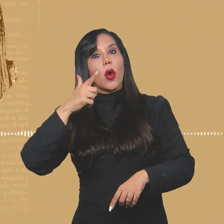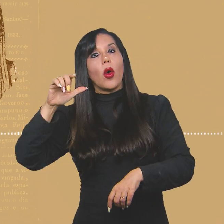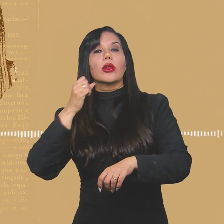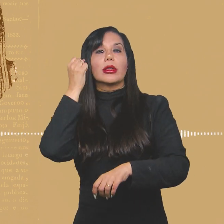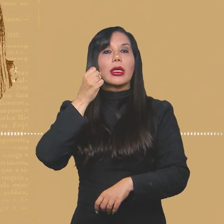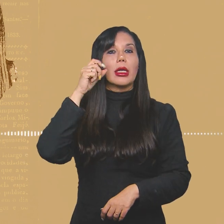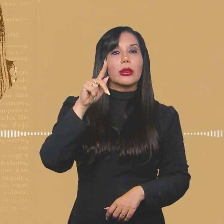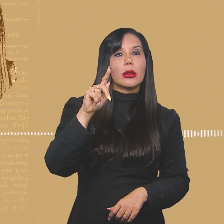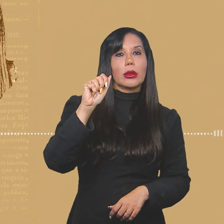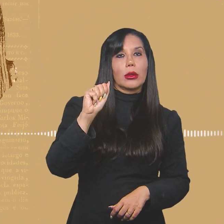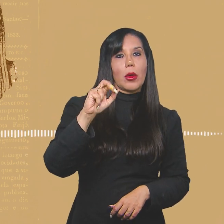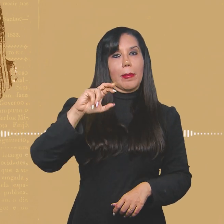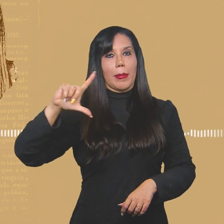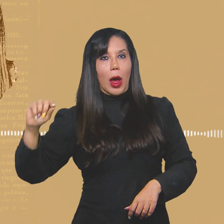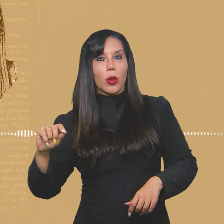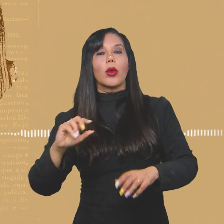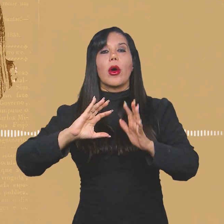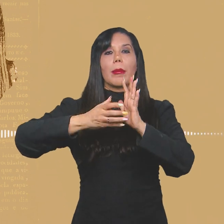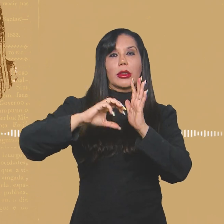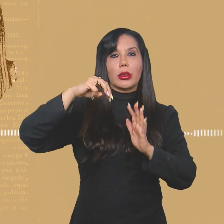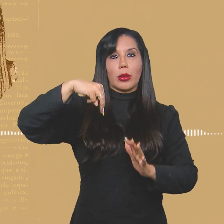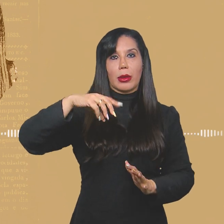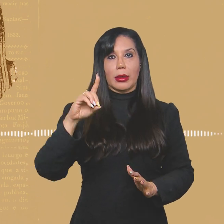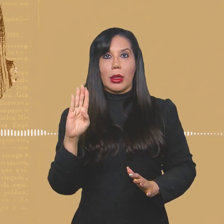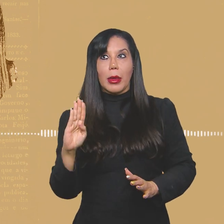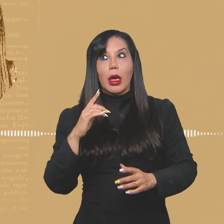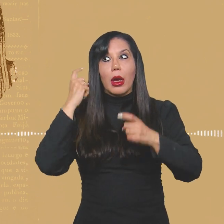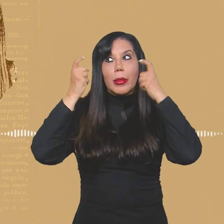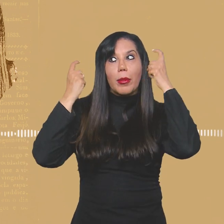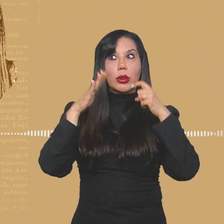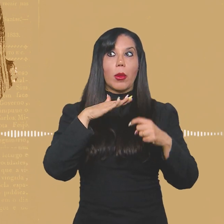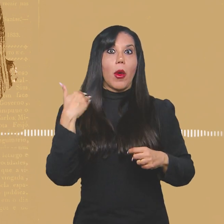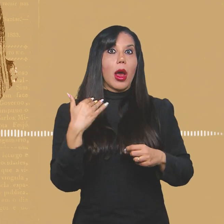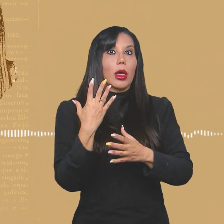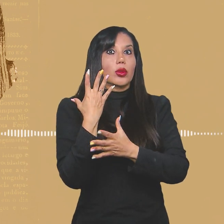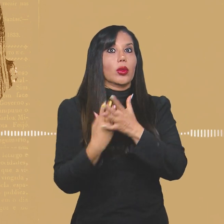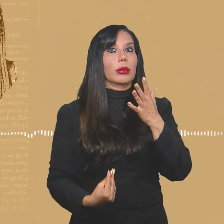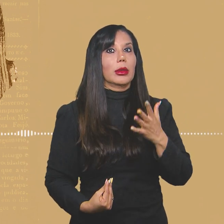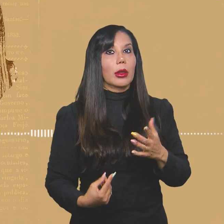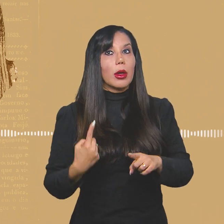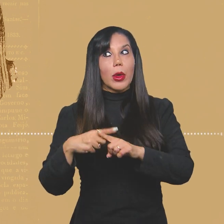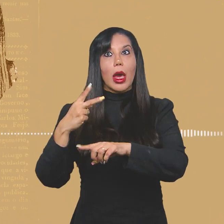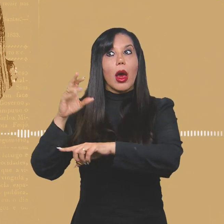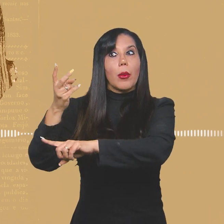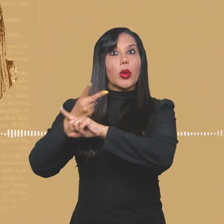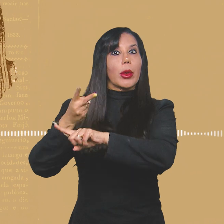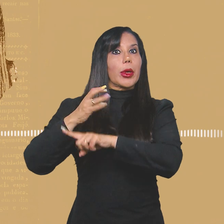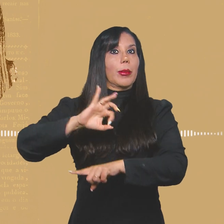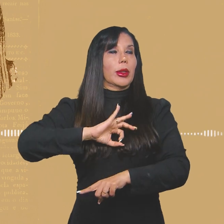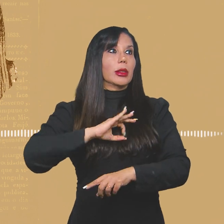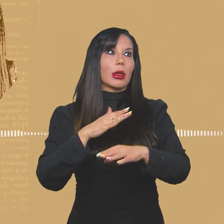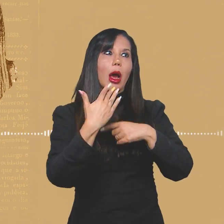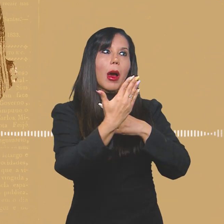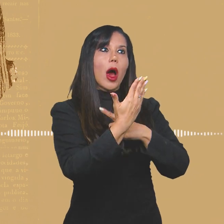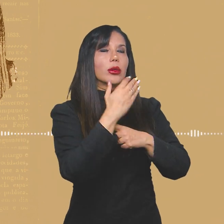MDB, para que não acontecesse, a gente subia. A gente tinha muito medo de subir. Porque a gente sabia que isso acontecia